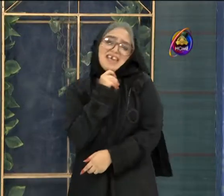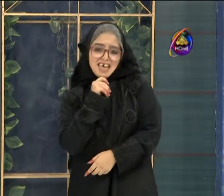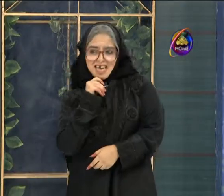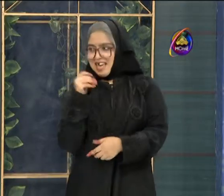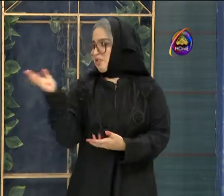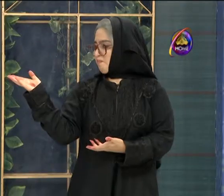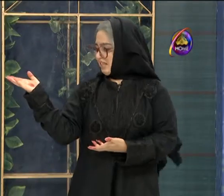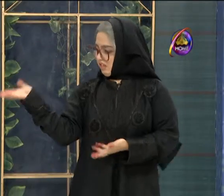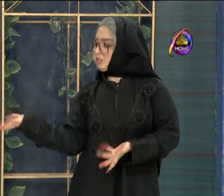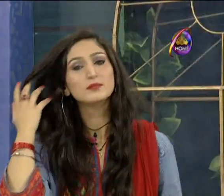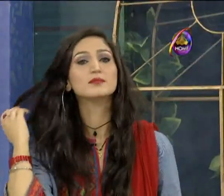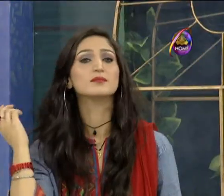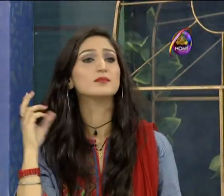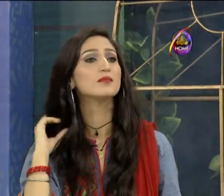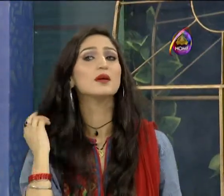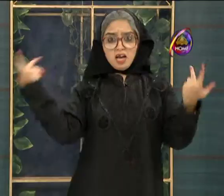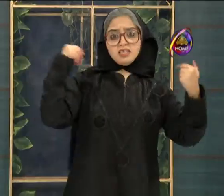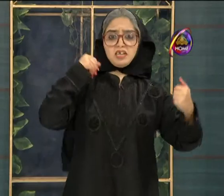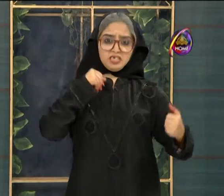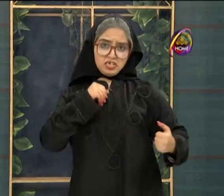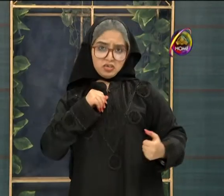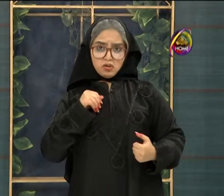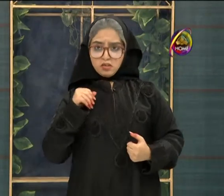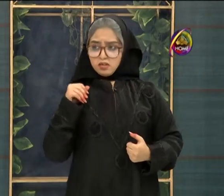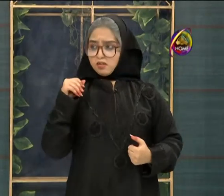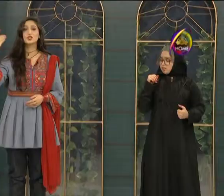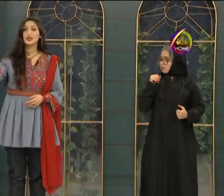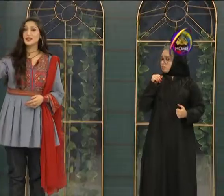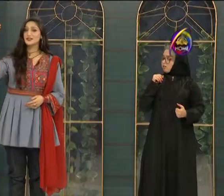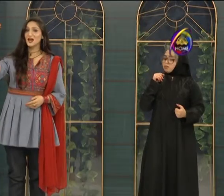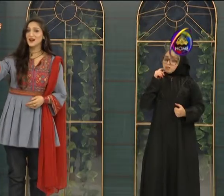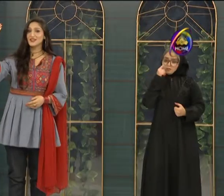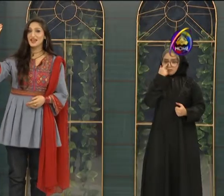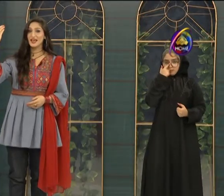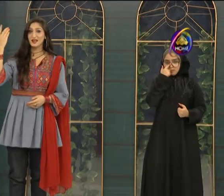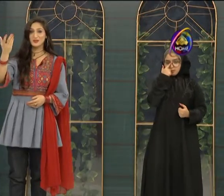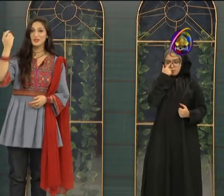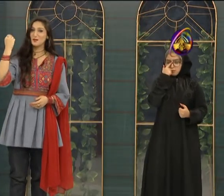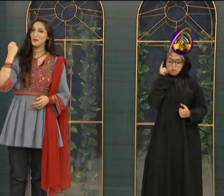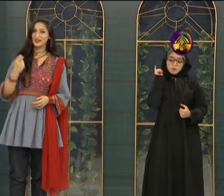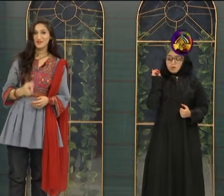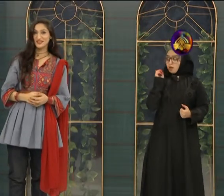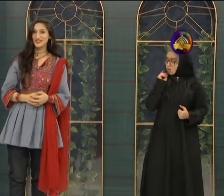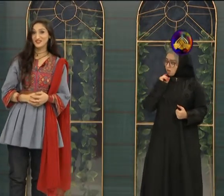تم بتا تم کون ہو اور یہاں کیا کر رہی ہو میں تو چاندرات کے حوالے سے ایک خصوصی پروڈگرام کر رہی ہوں